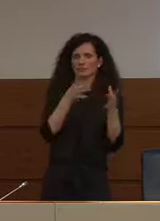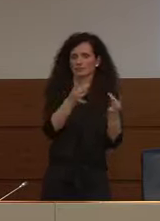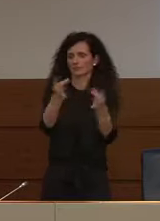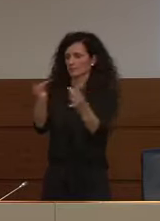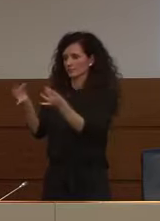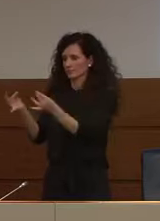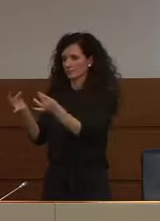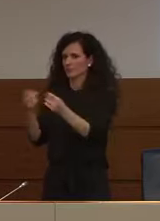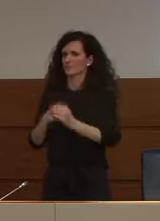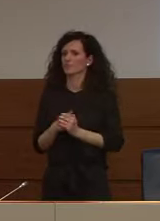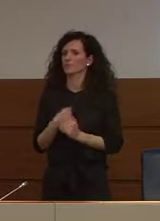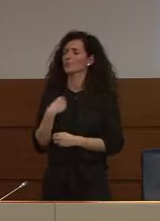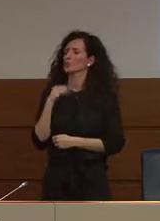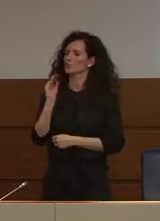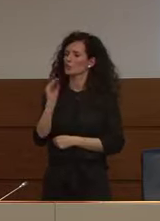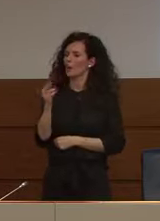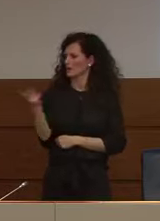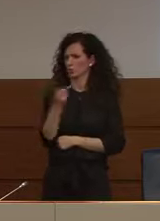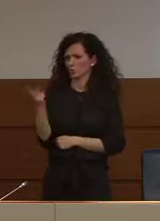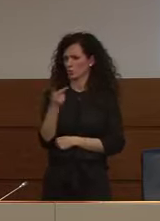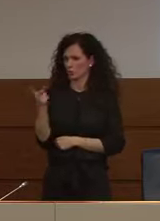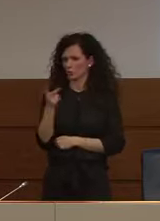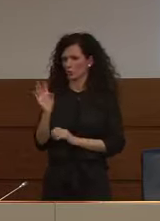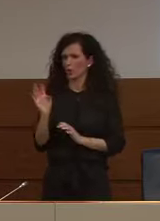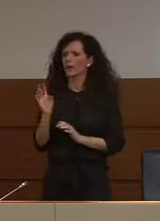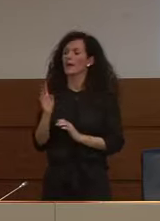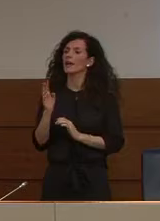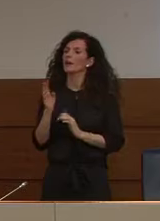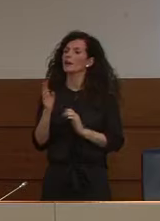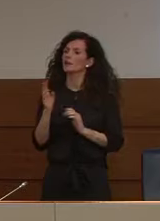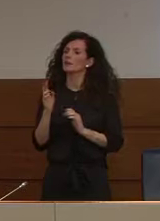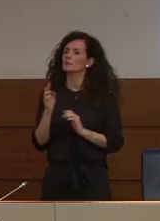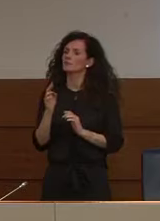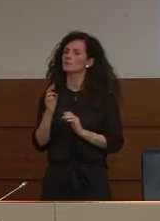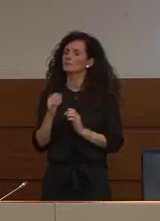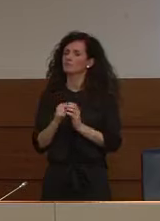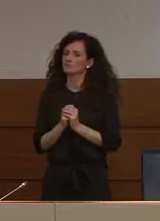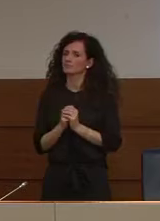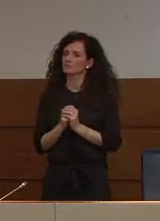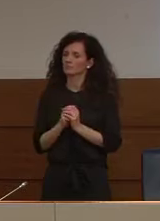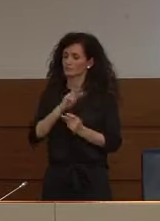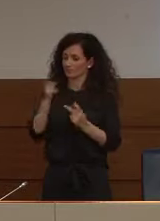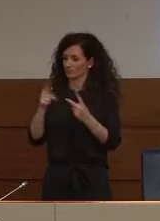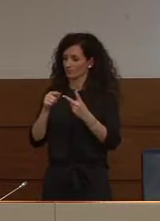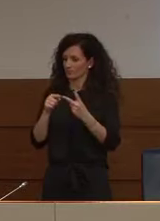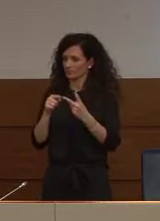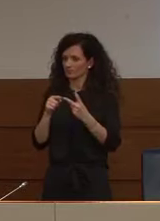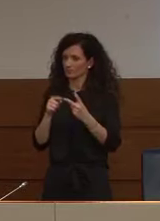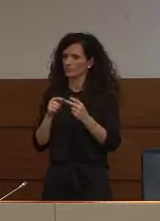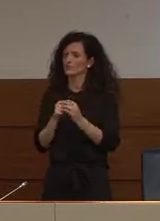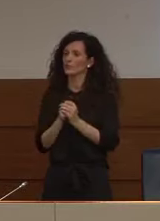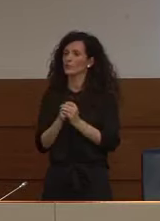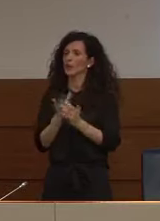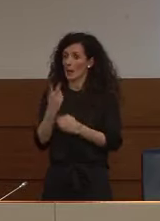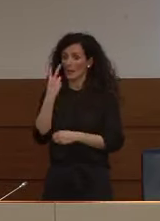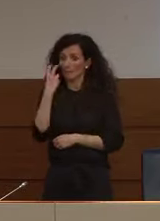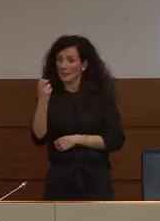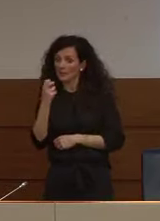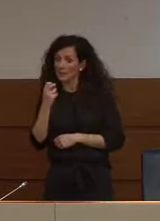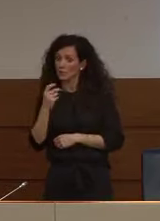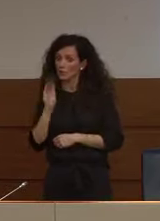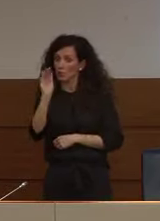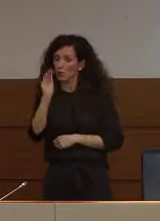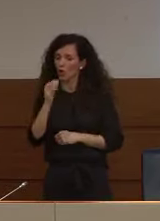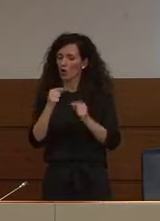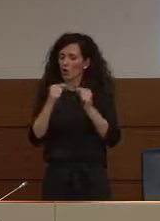la domanda la faccio a entrambi è previsto sia un numero maggiore di tamponi anche per gli